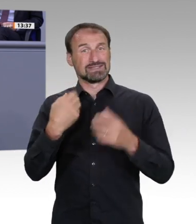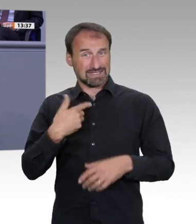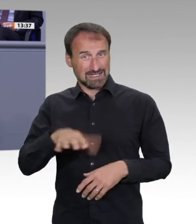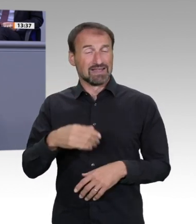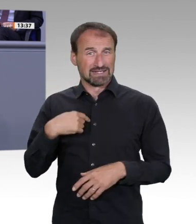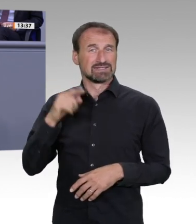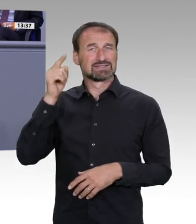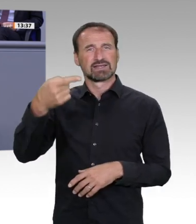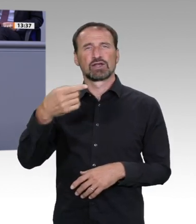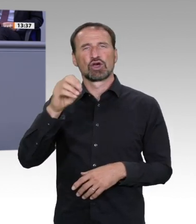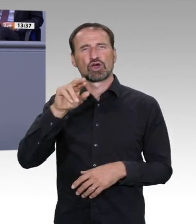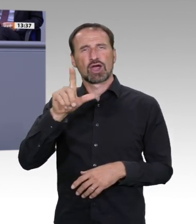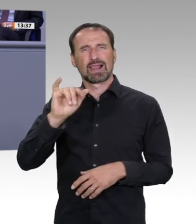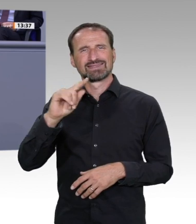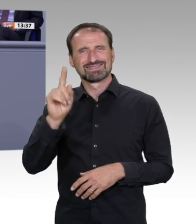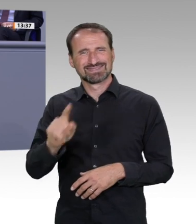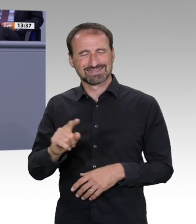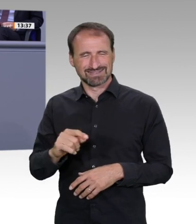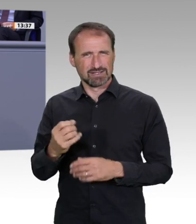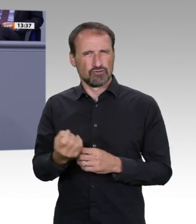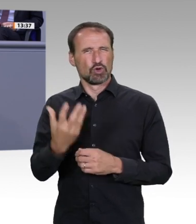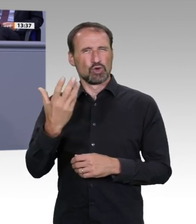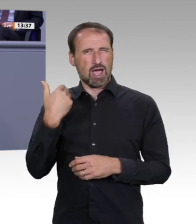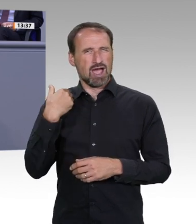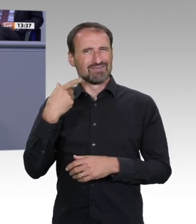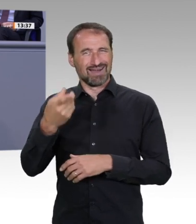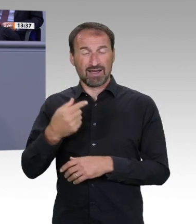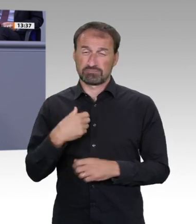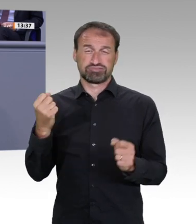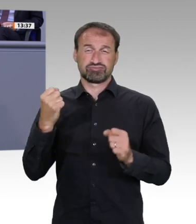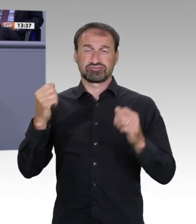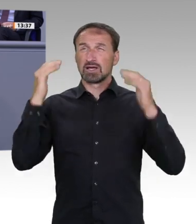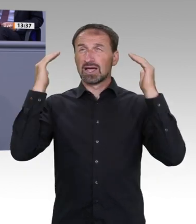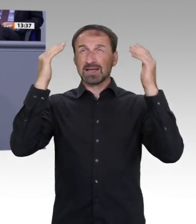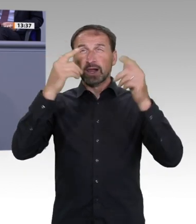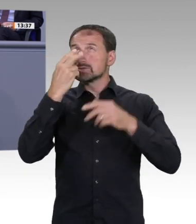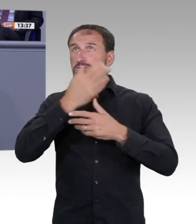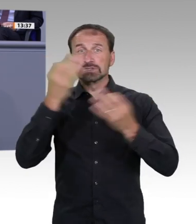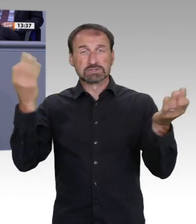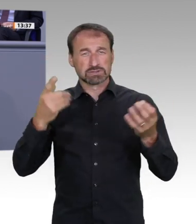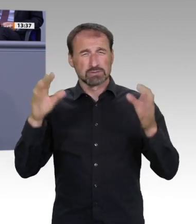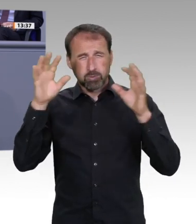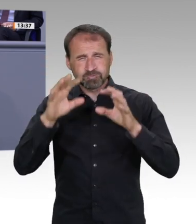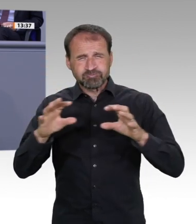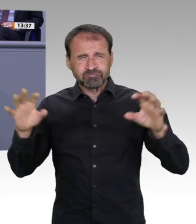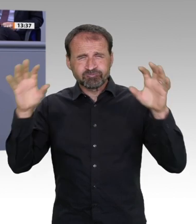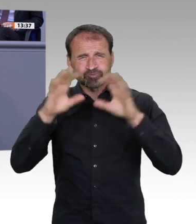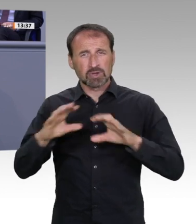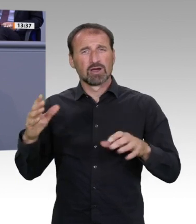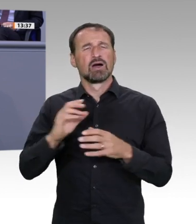Frau Kollegin Giffey hat es vorhin angesprochen. Wir haben die Nachhaltigkeitsziele im Blick, wenn wir 10 Milliarden Euro in den Bildungsbereich investieren.